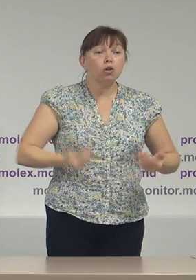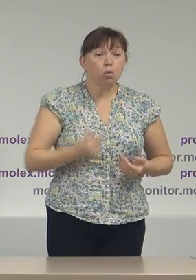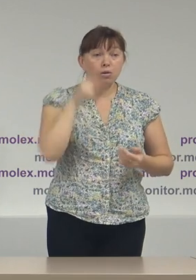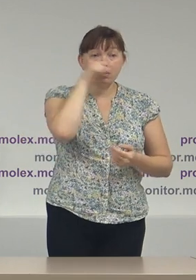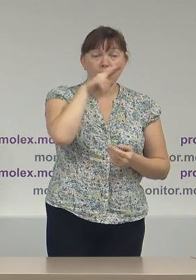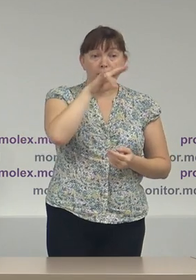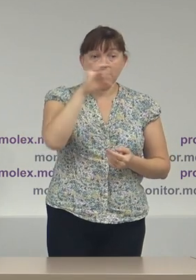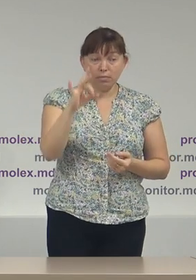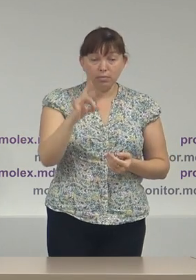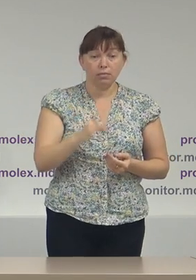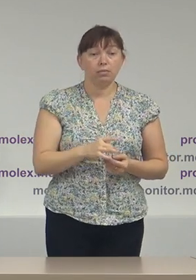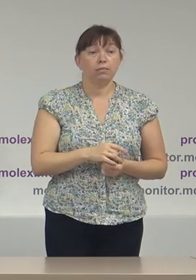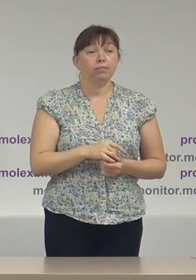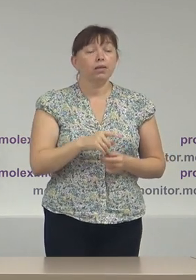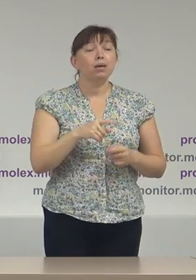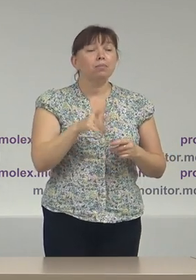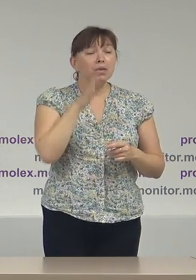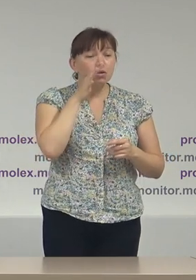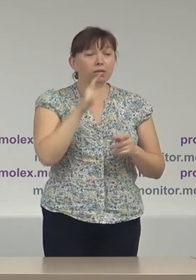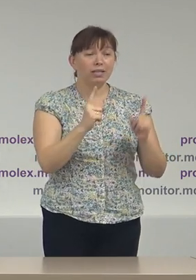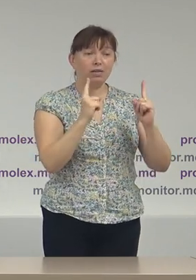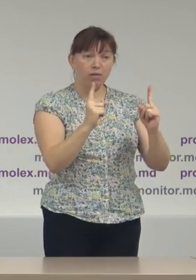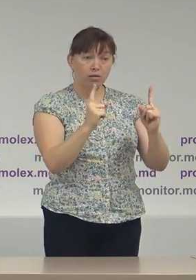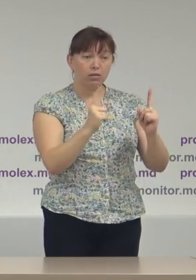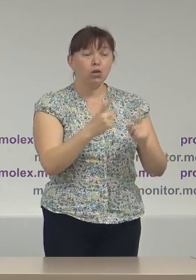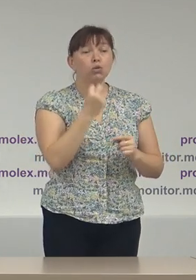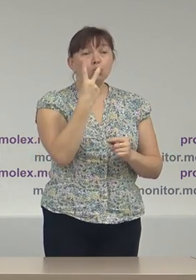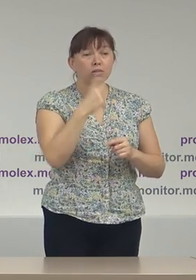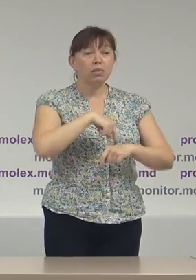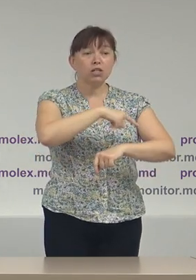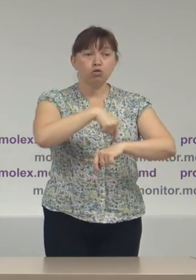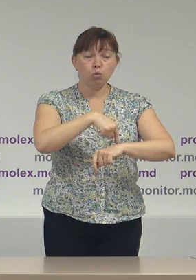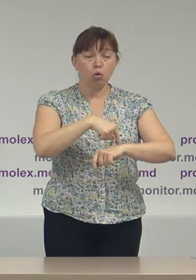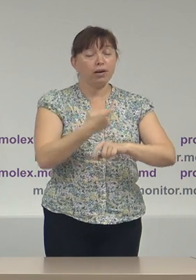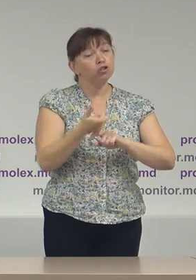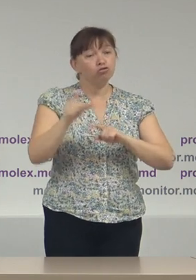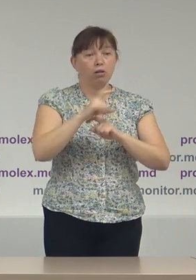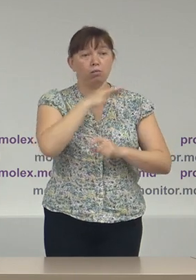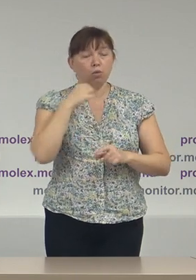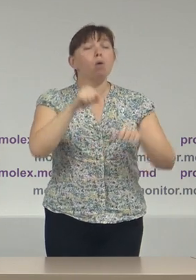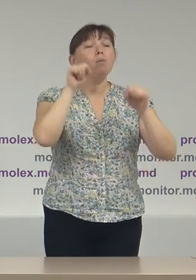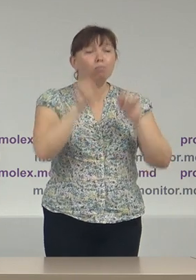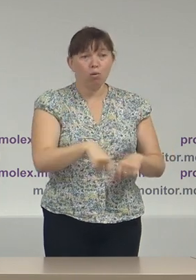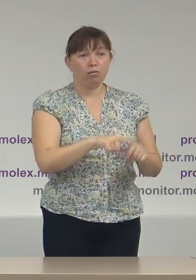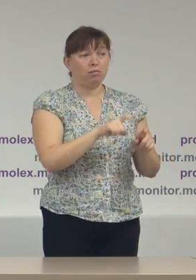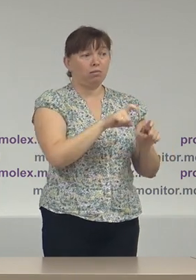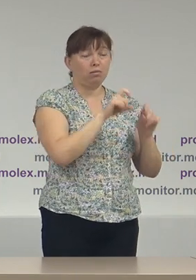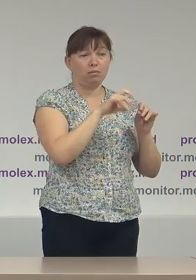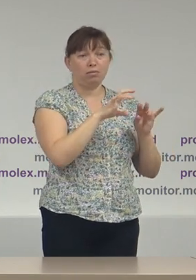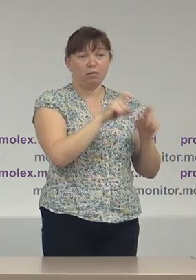transnistriană, pentru intervale scurte de timp, de 12 ori, cel mult, pot porăsi